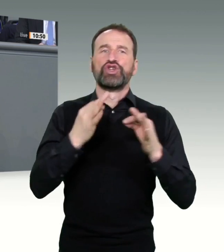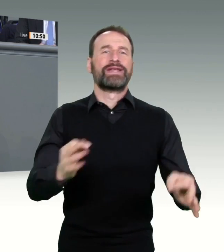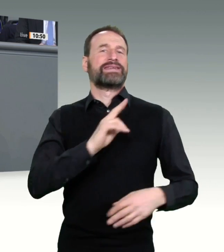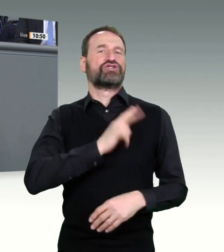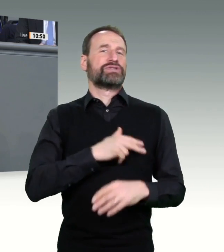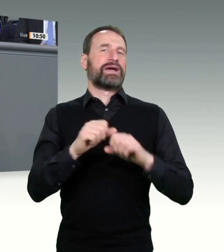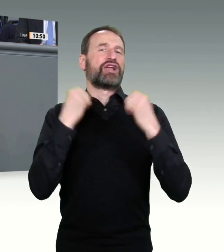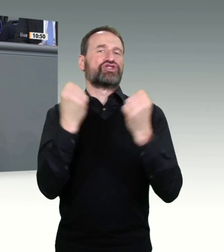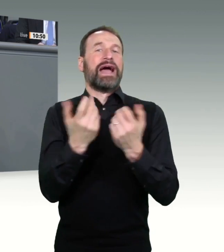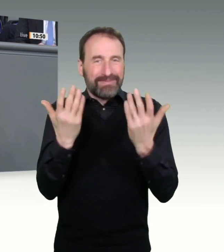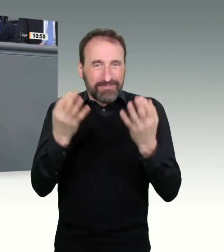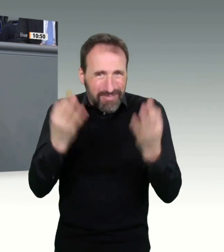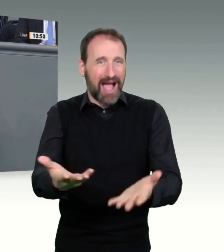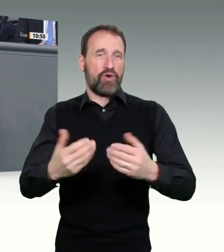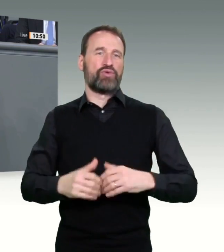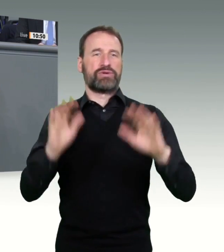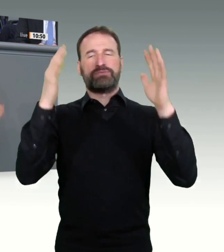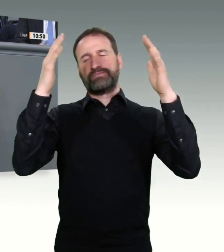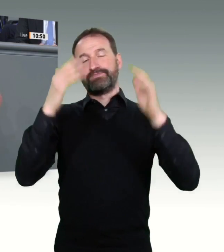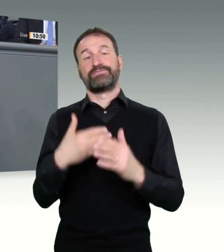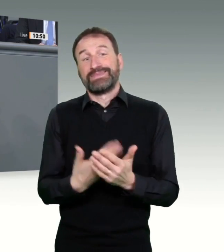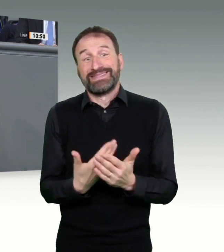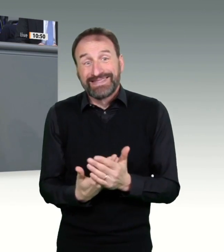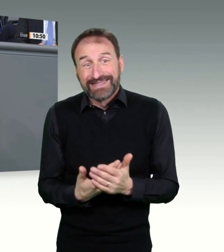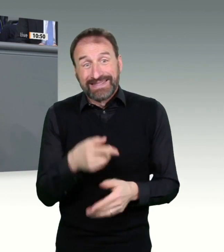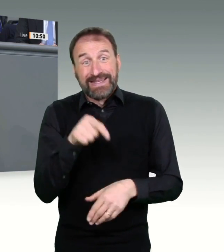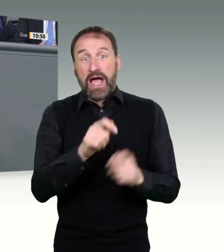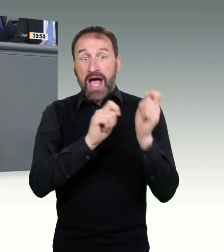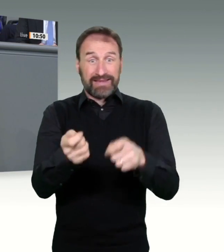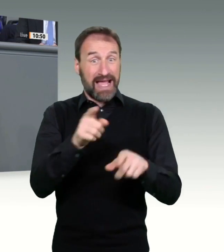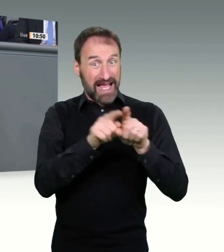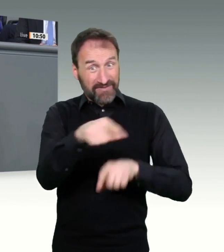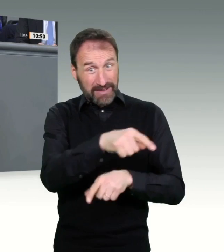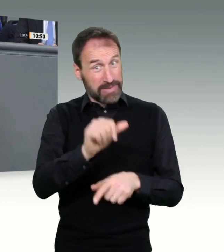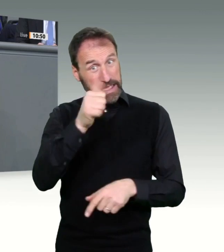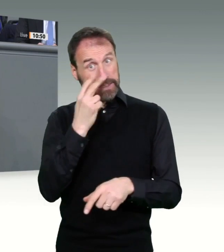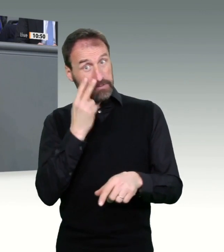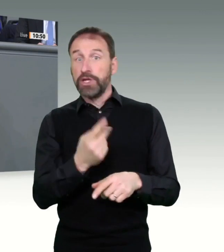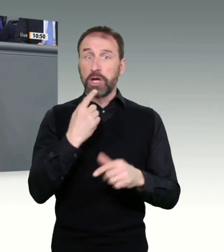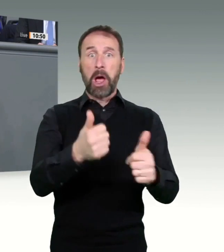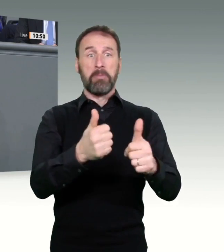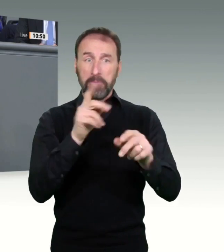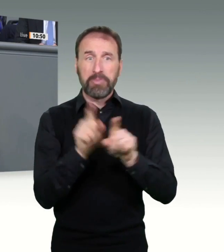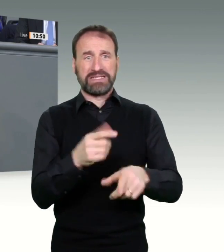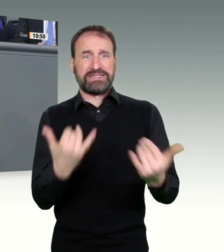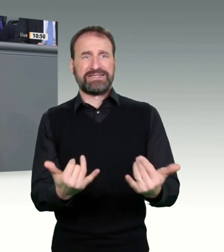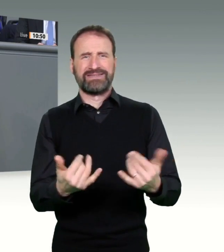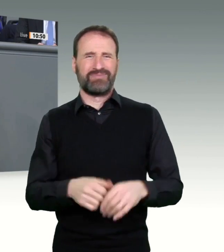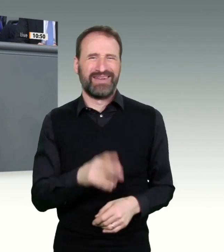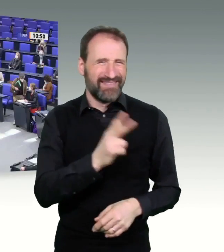die Hintertür. Wir können uns jedoch keine weiteren Kürzungen in der öffentlichen Daseinsvorsorge leisten. Nicht jetzt, nicht in einer